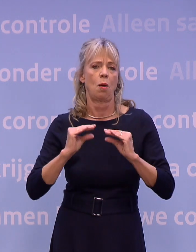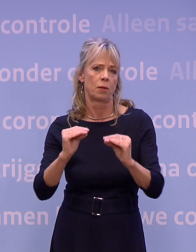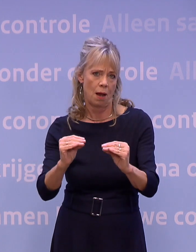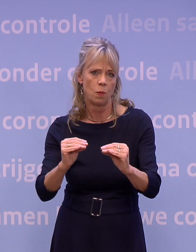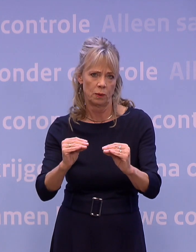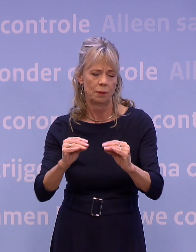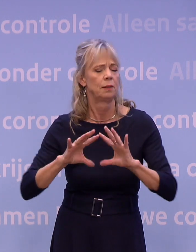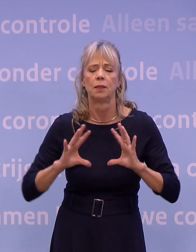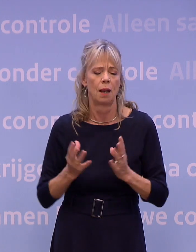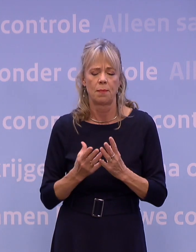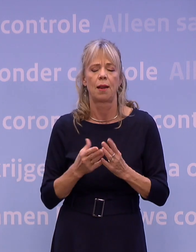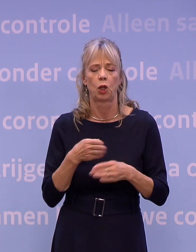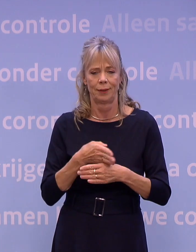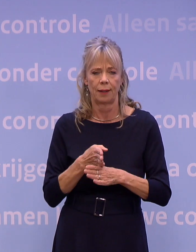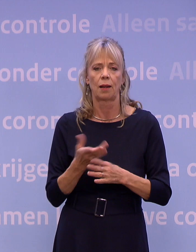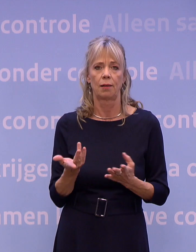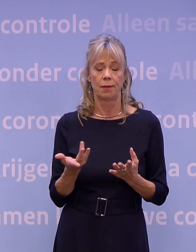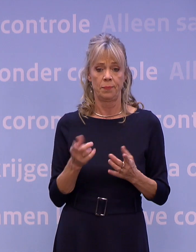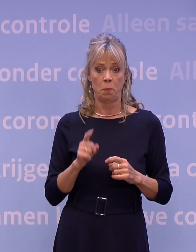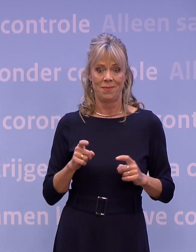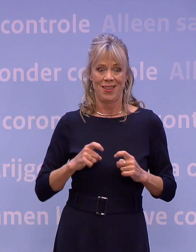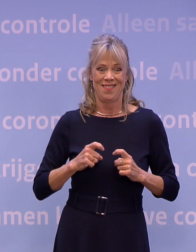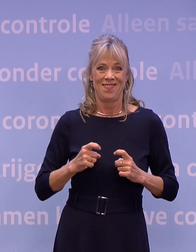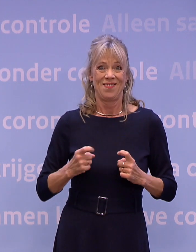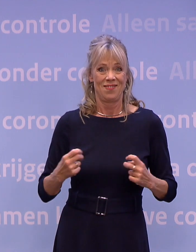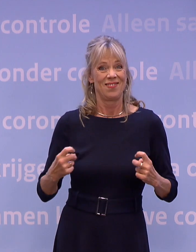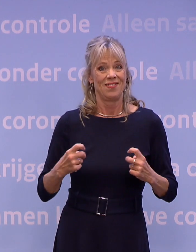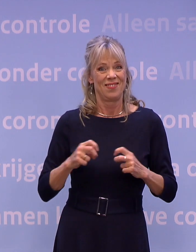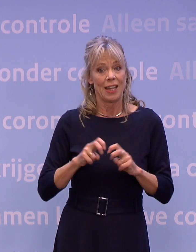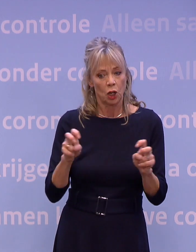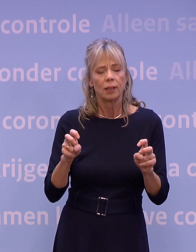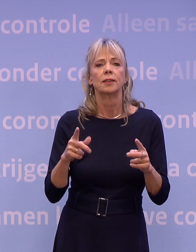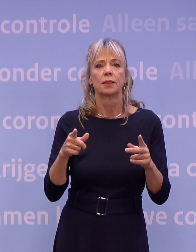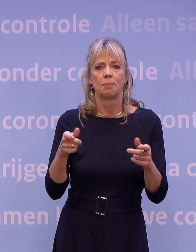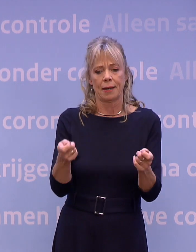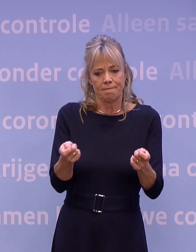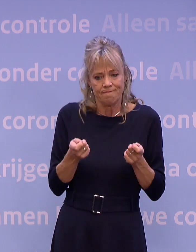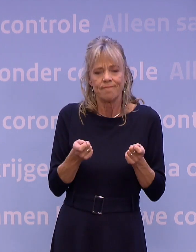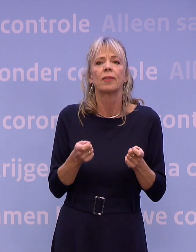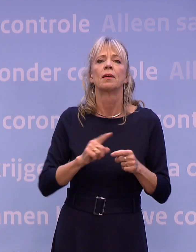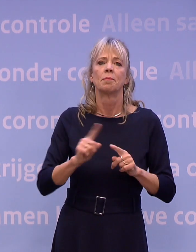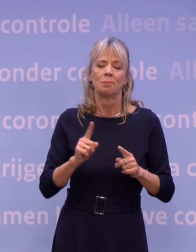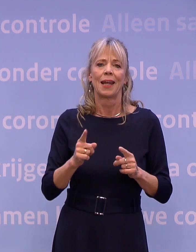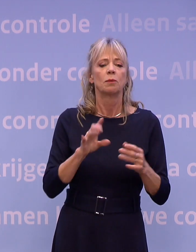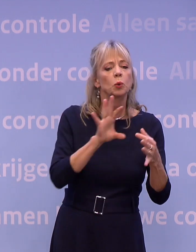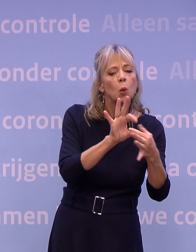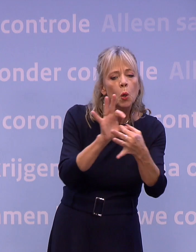virus er weer onder te krijgen, moet het aantal sociale contacten en reisverwegingen drastisch verminderen.